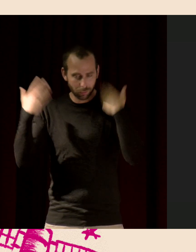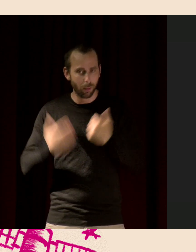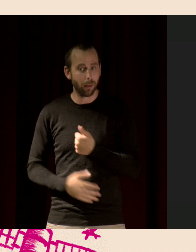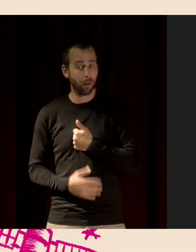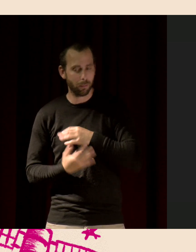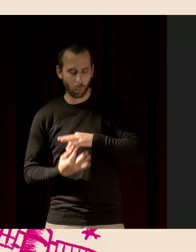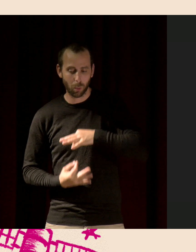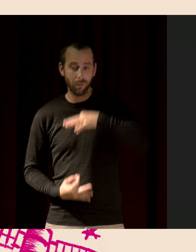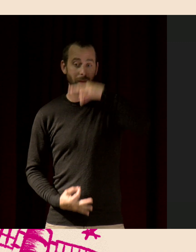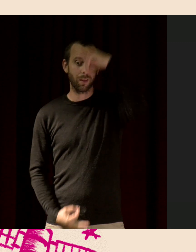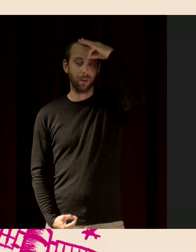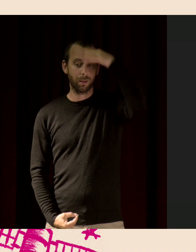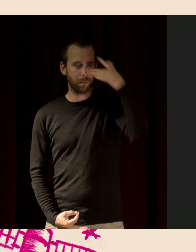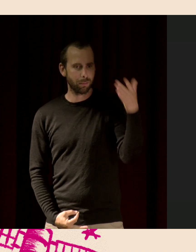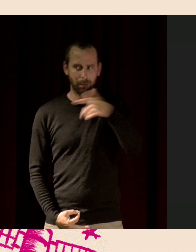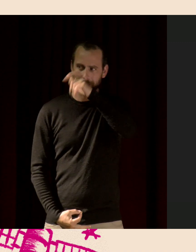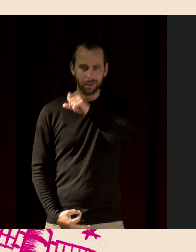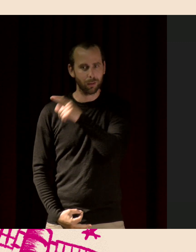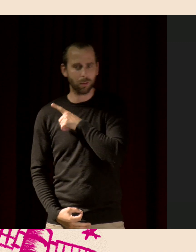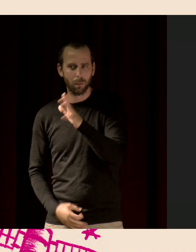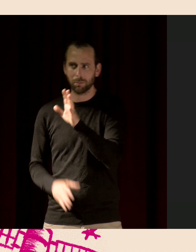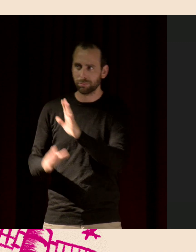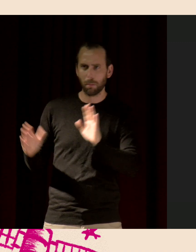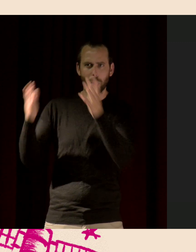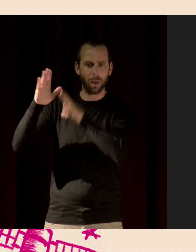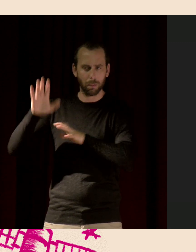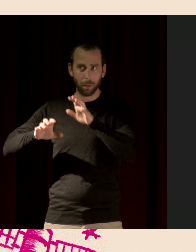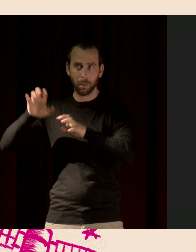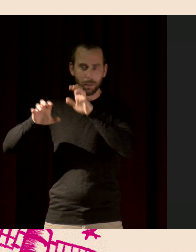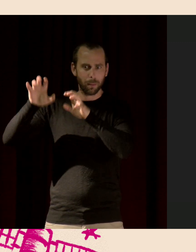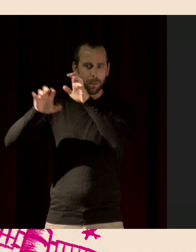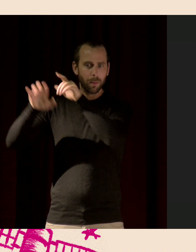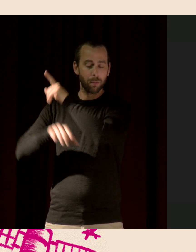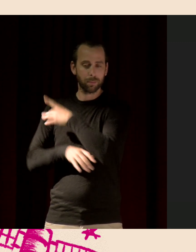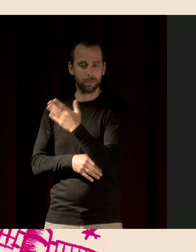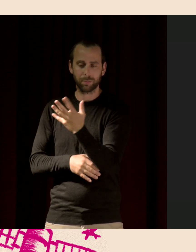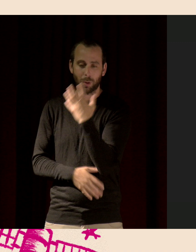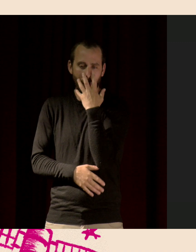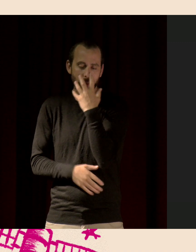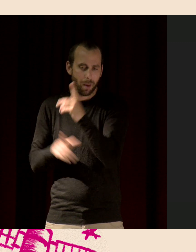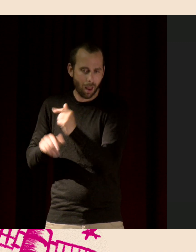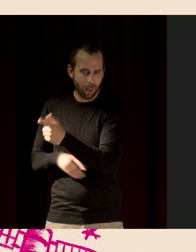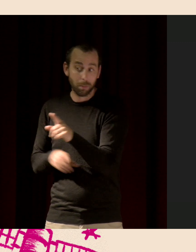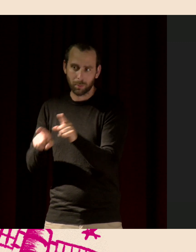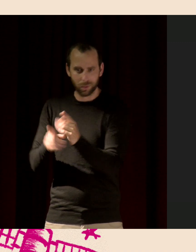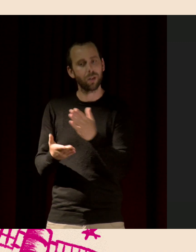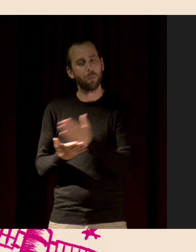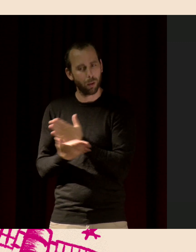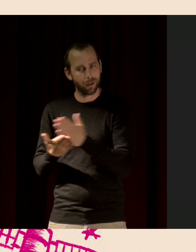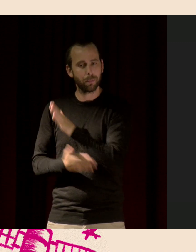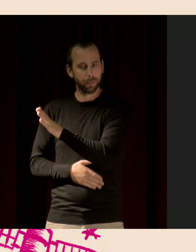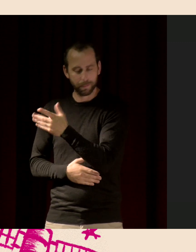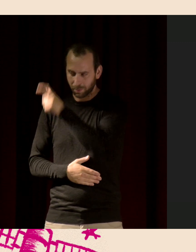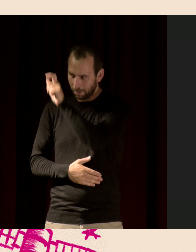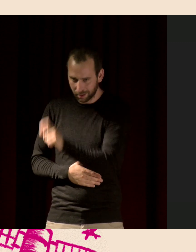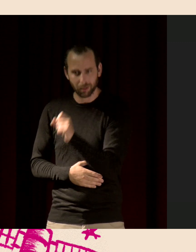fait une grimpeuse, une alpiniste, asthmatique et poète et qui raconte dans cet essai sa relation